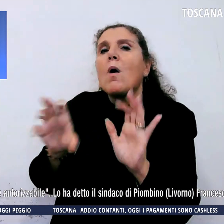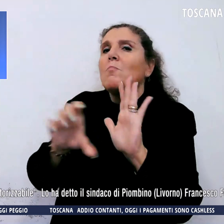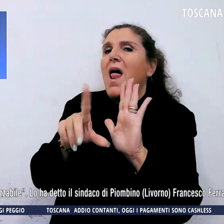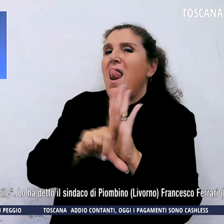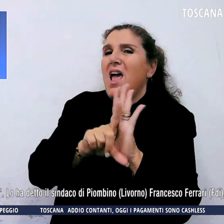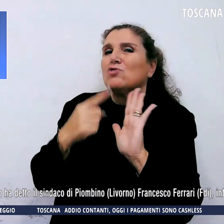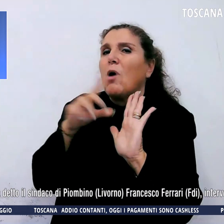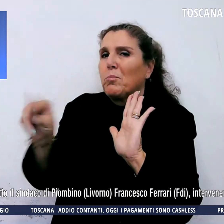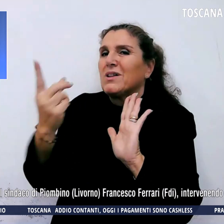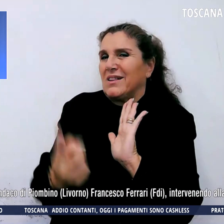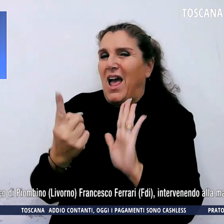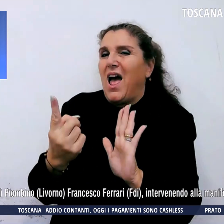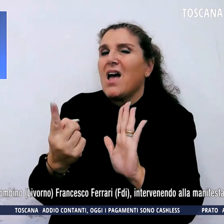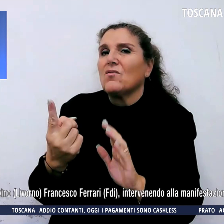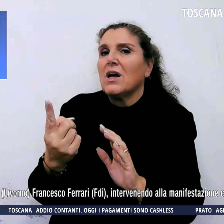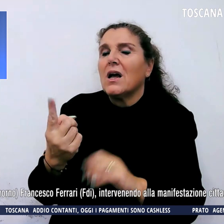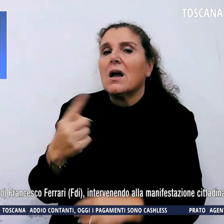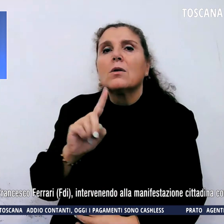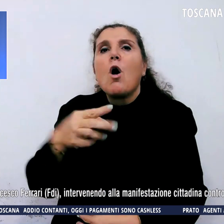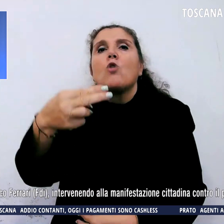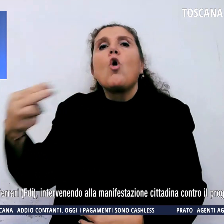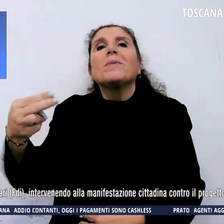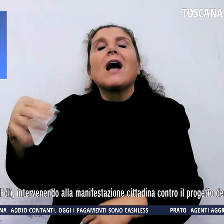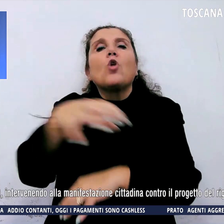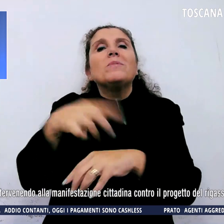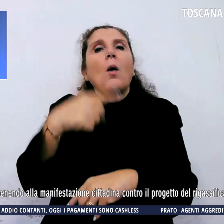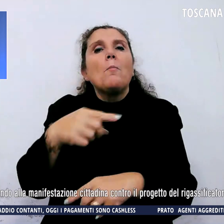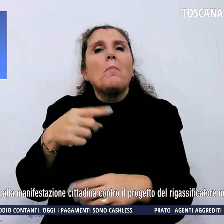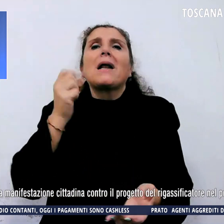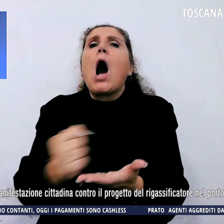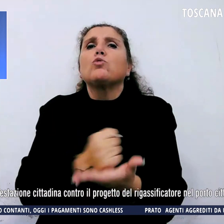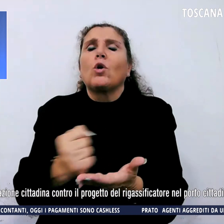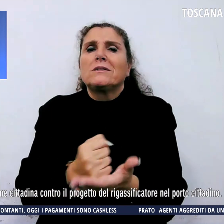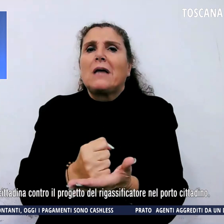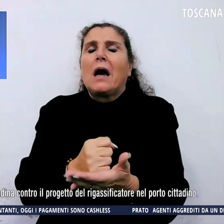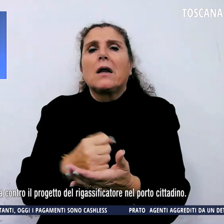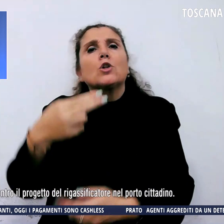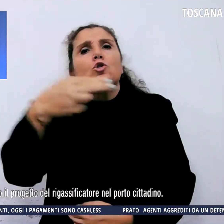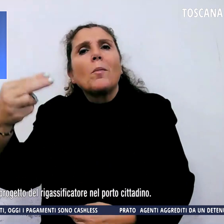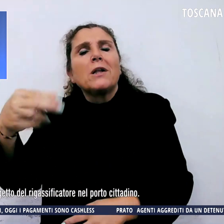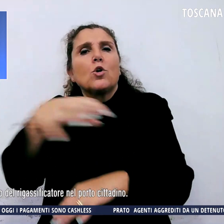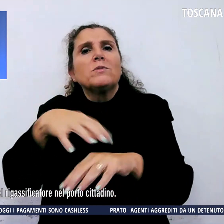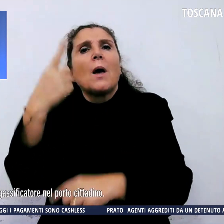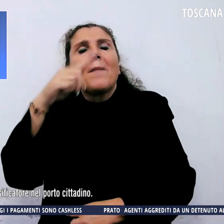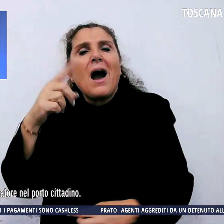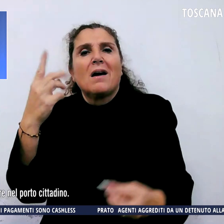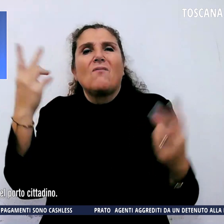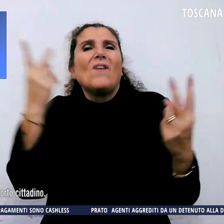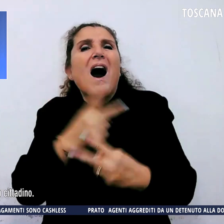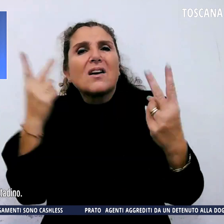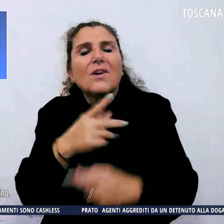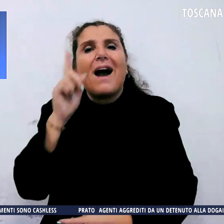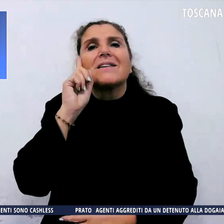è stato nominato commissario per autorizzare, è stato nominato al fine di verificare se l'opera è